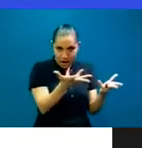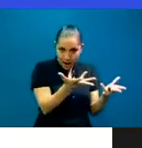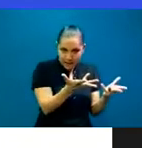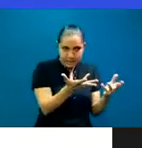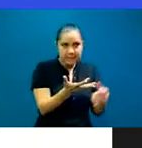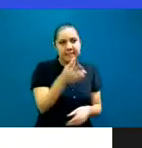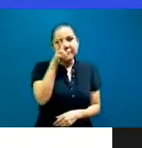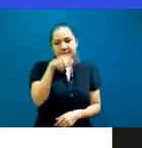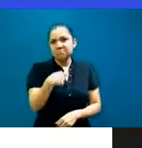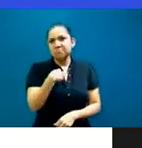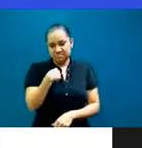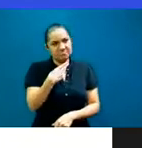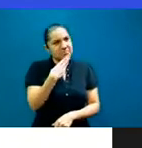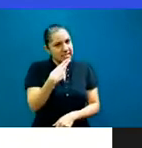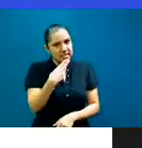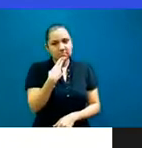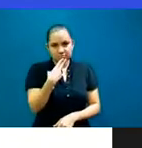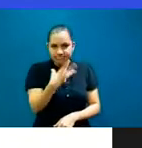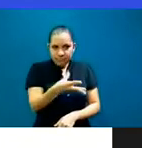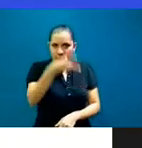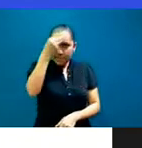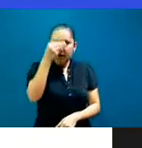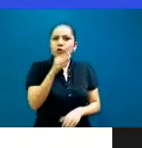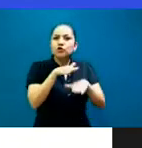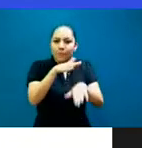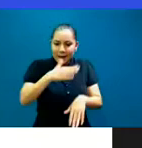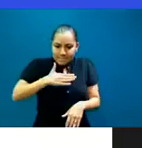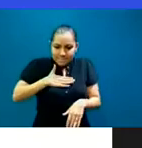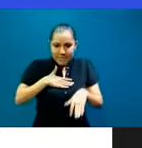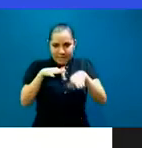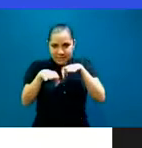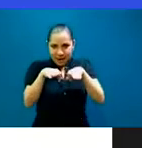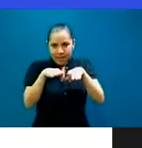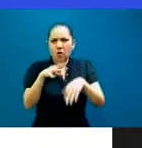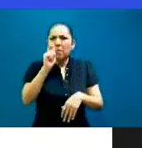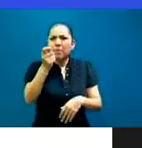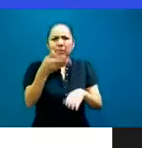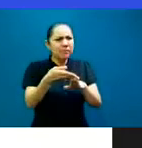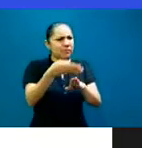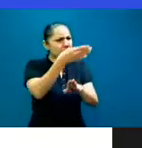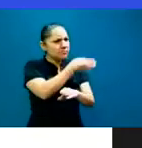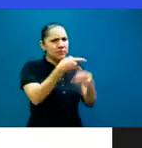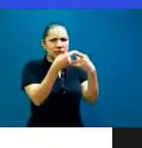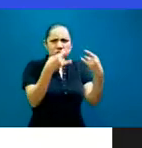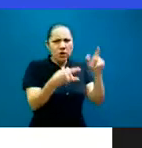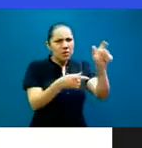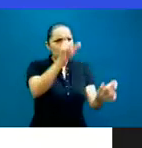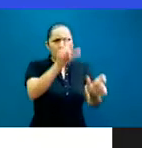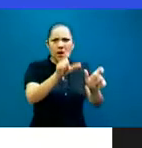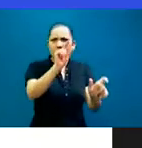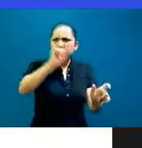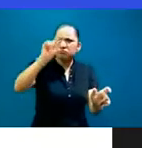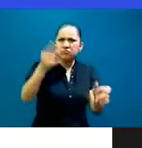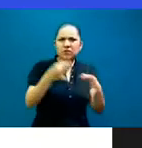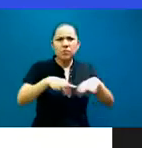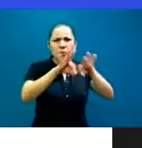muchísima historia, quedé sorprendida, inspirada, admirada y muy motivada para ser cada vez mejor. O sea,